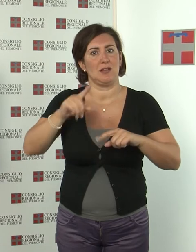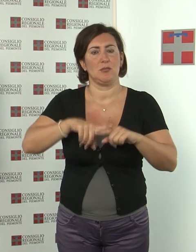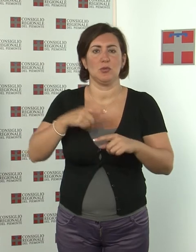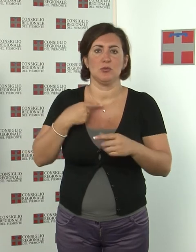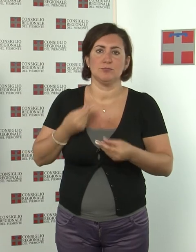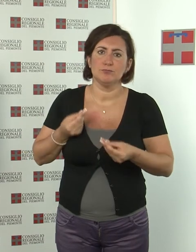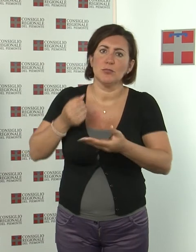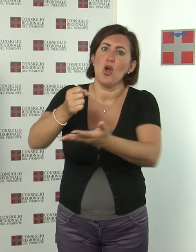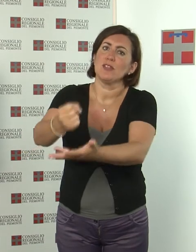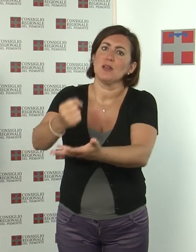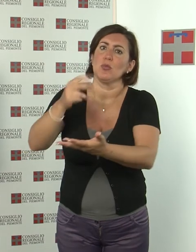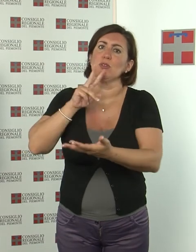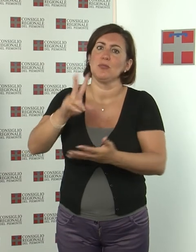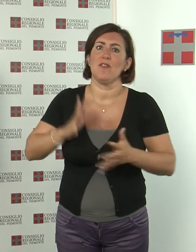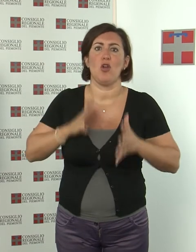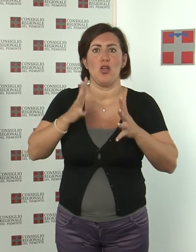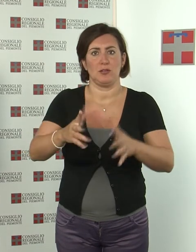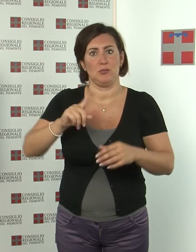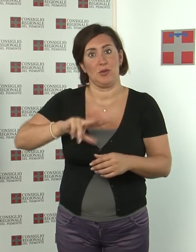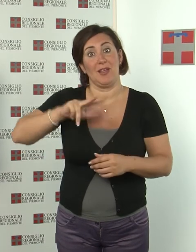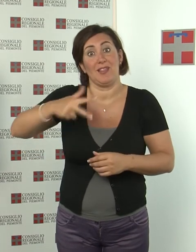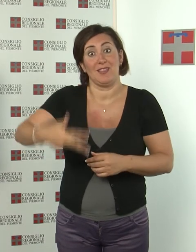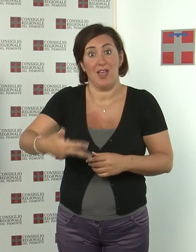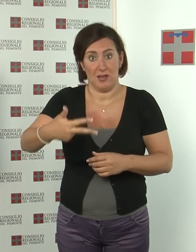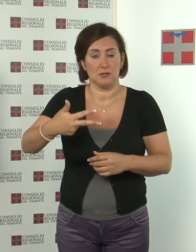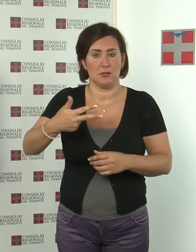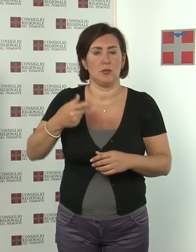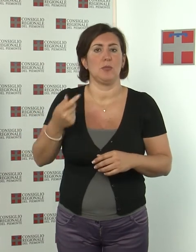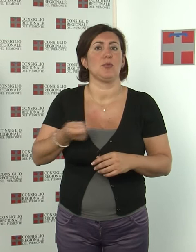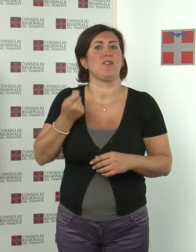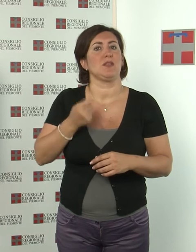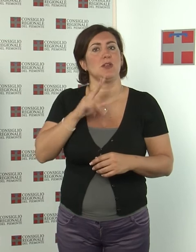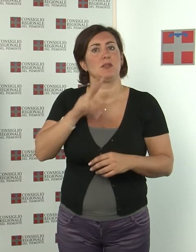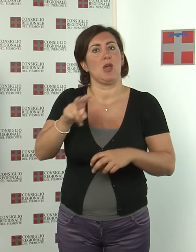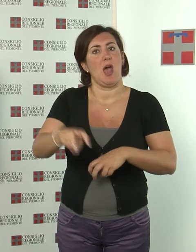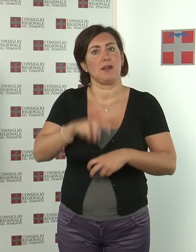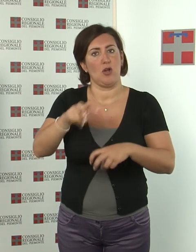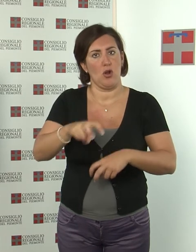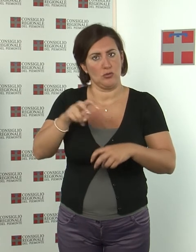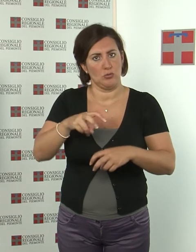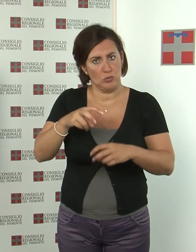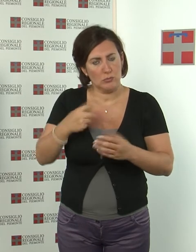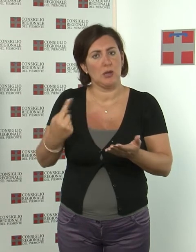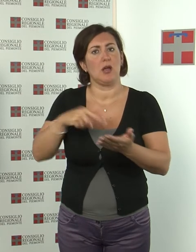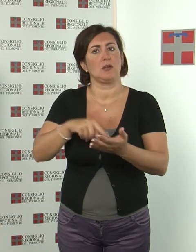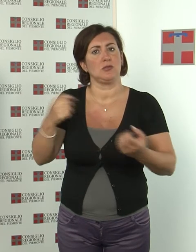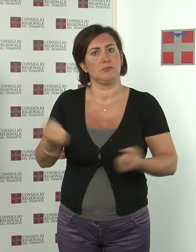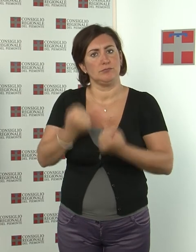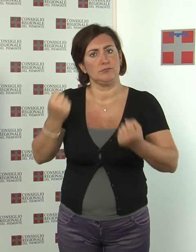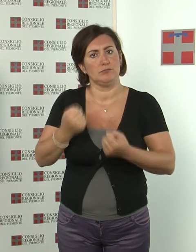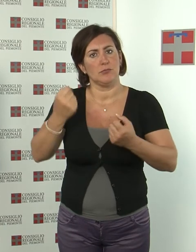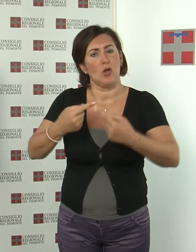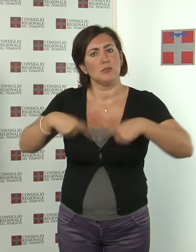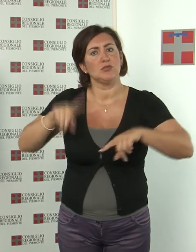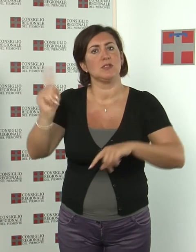La terza ha esaminato un provvedimento sull'agricoltura. Hanno ripreso l'attività anche la commissione speciale di inchiesta urbanistica